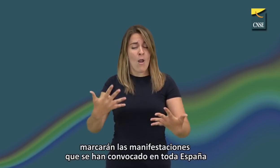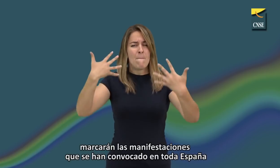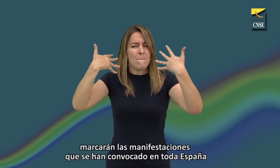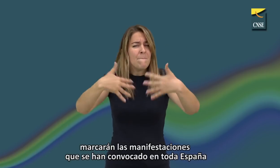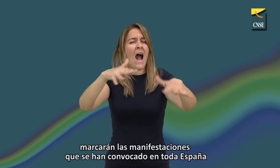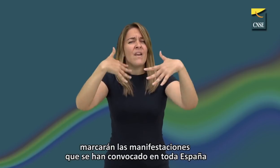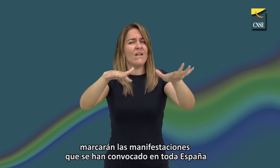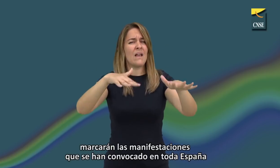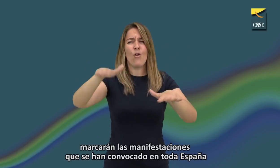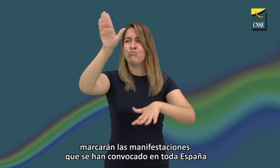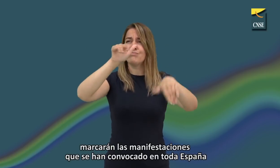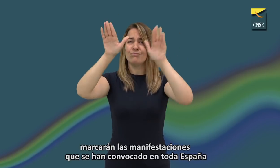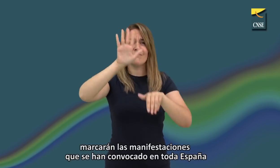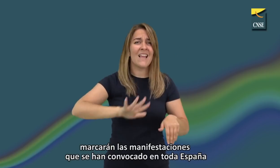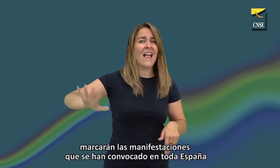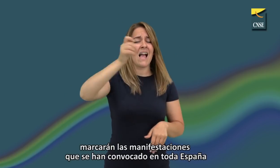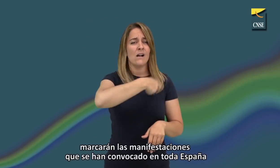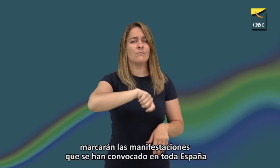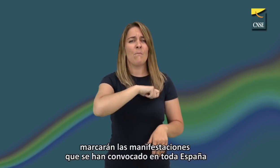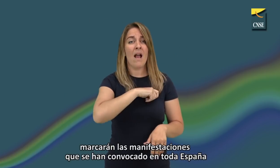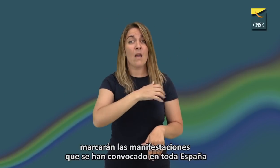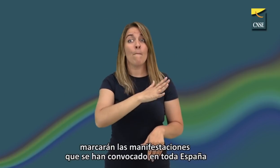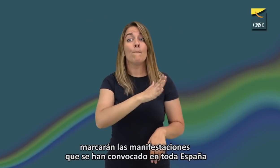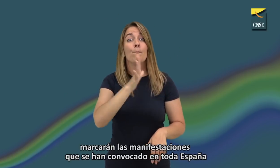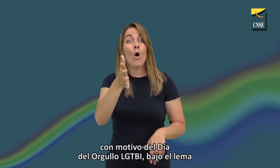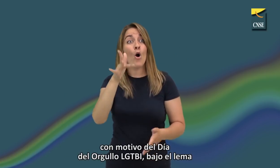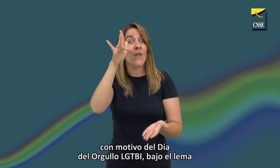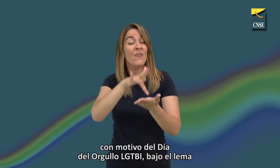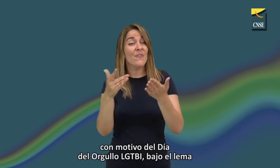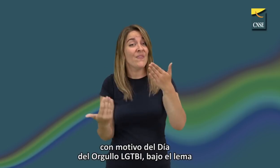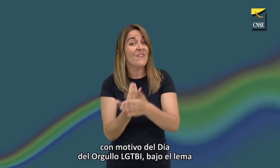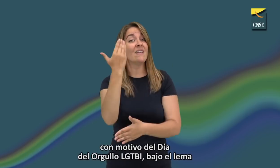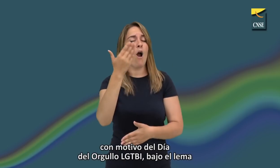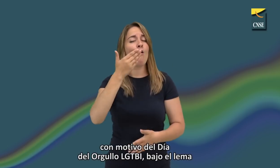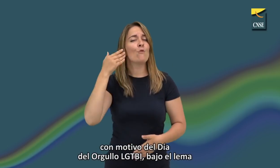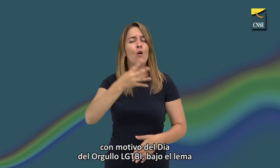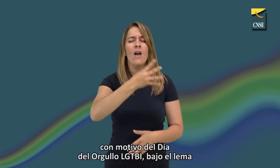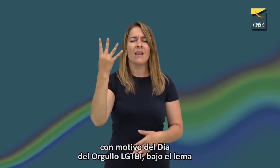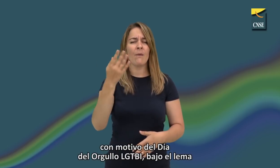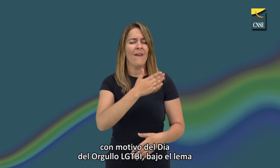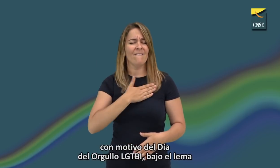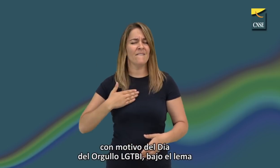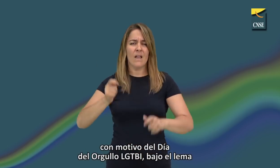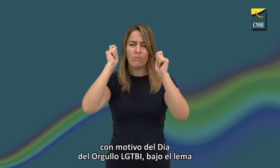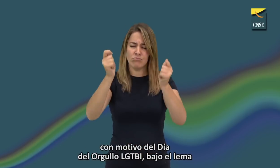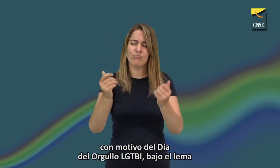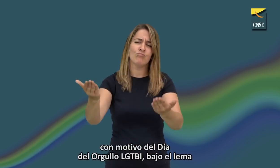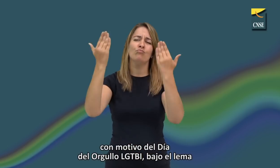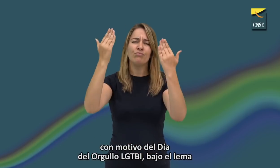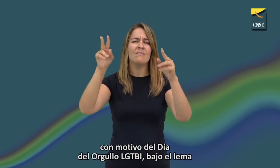Marcarán las manifestaciones que se han convocado en toda España. Con motivo del Día del Orgullo LGTBI, bajo el